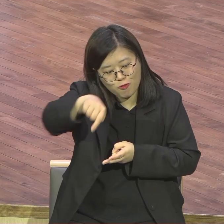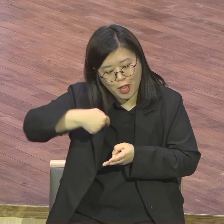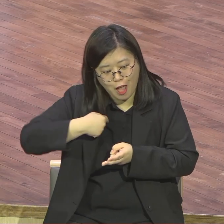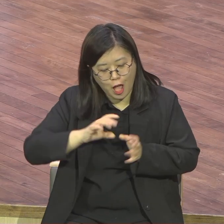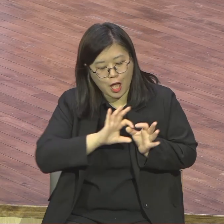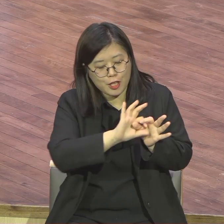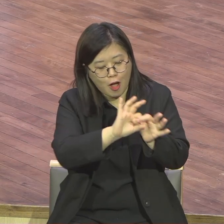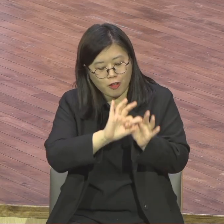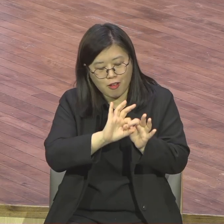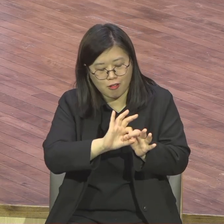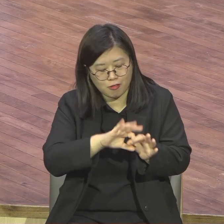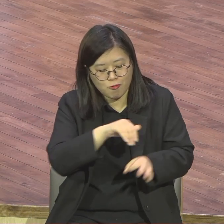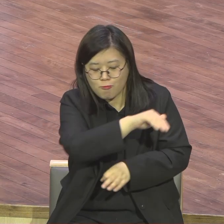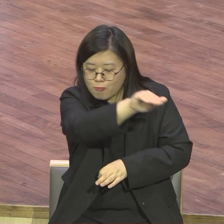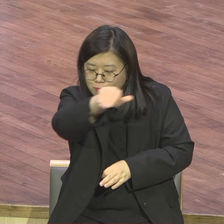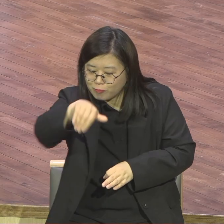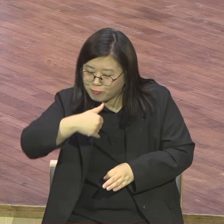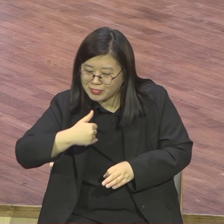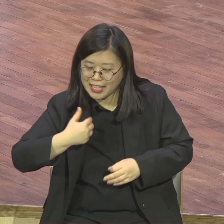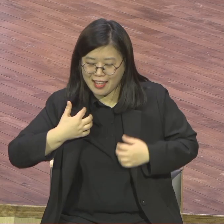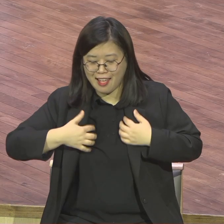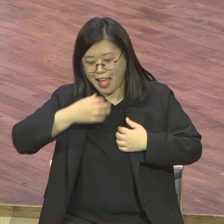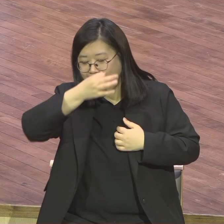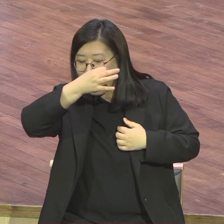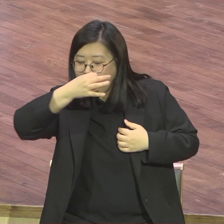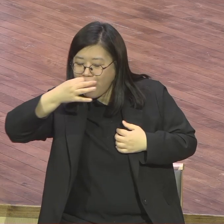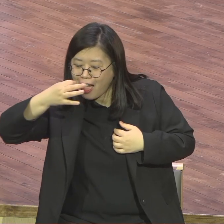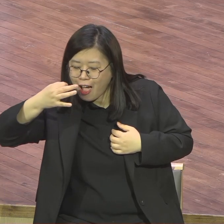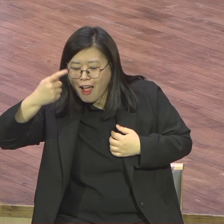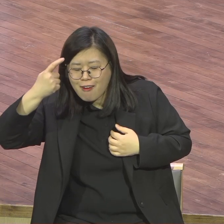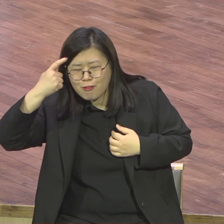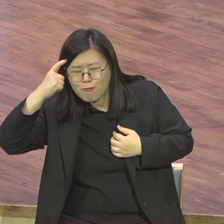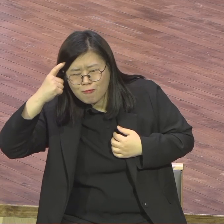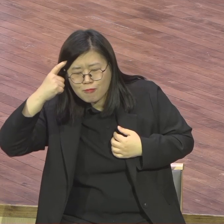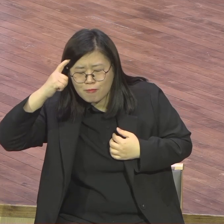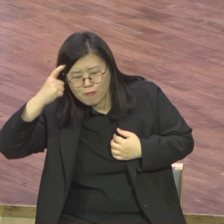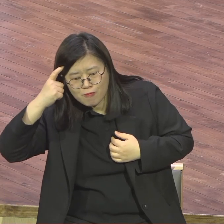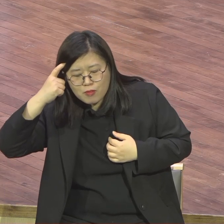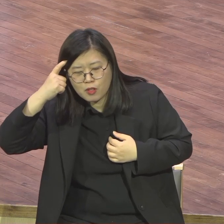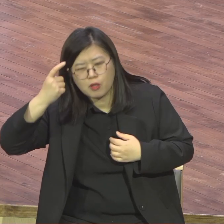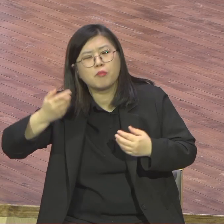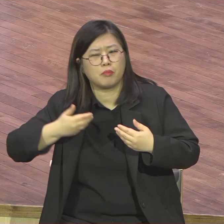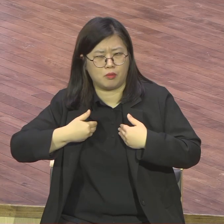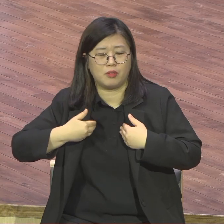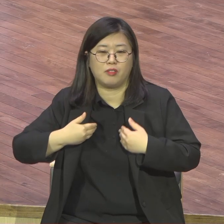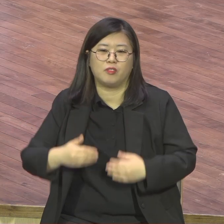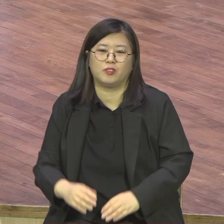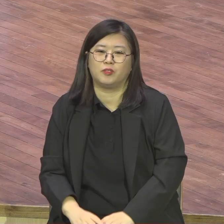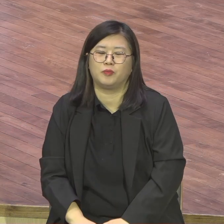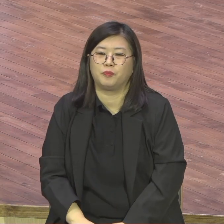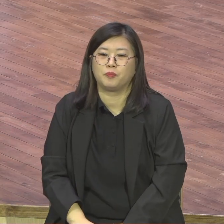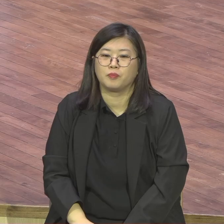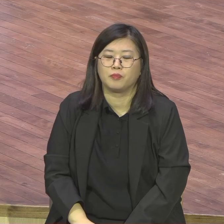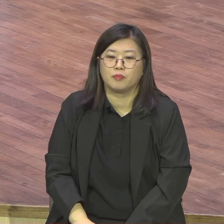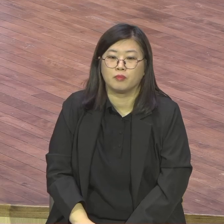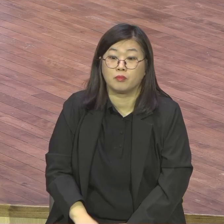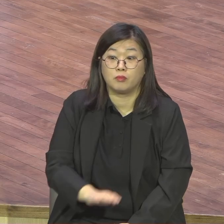분위기가 그 모임 그 부서 분위기가 달라진다니까요. 확 달라집니다. 그 정도로 중요한 직분입니다.